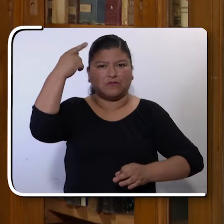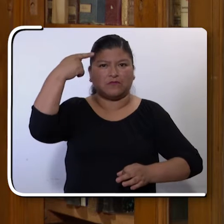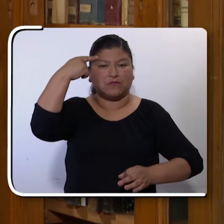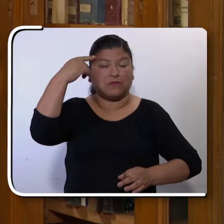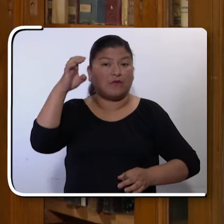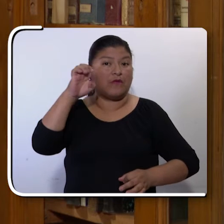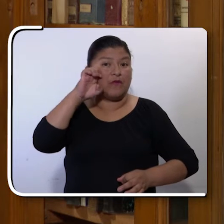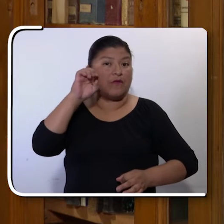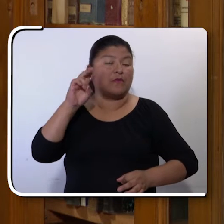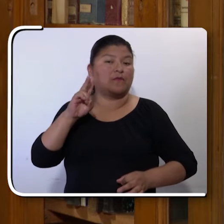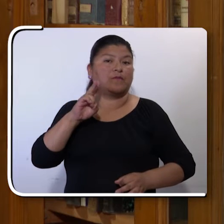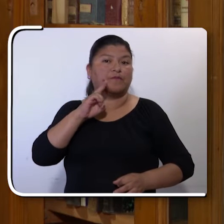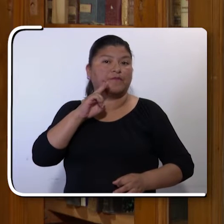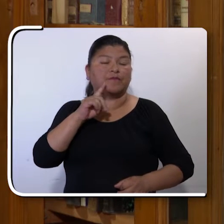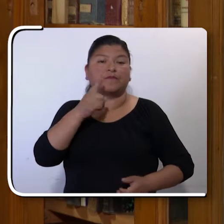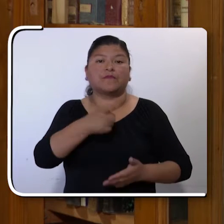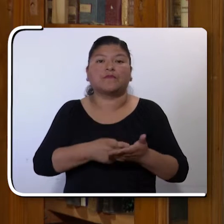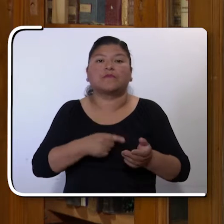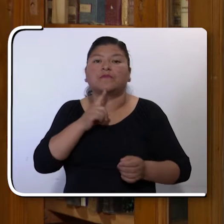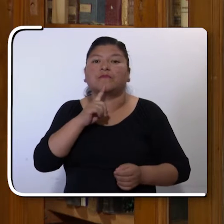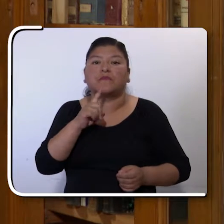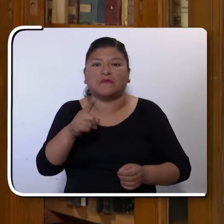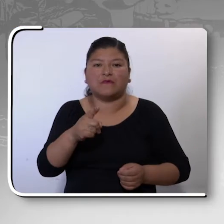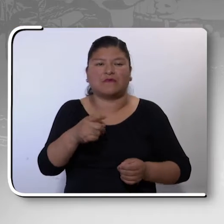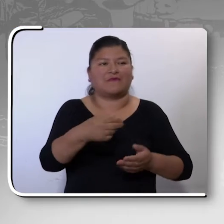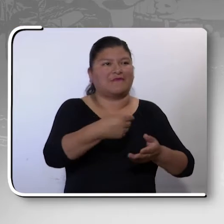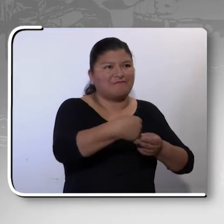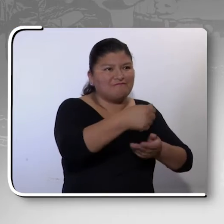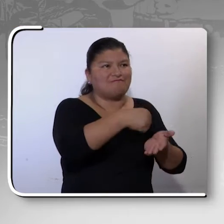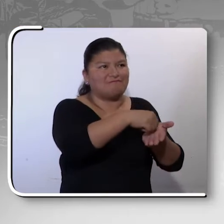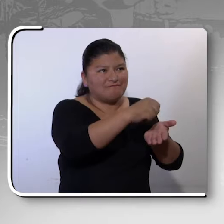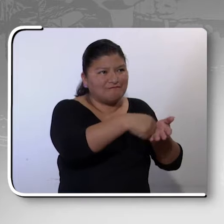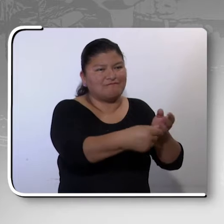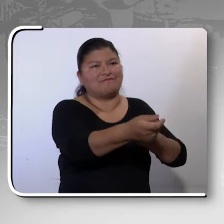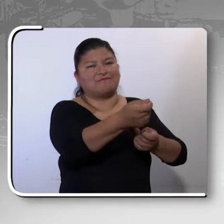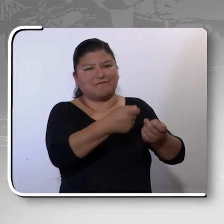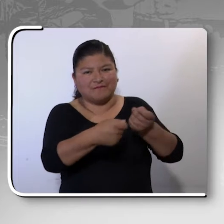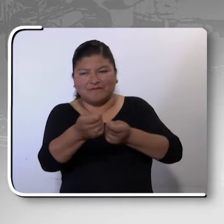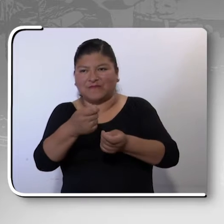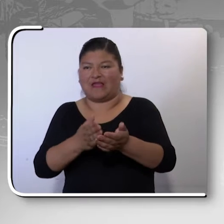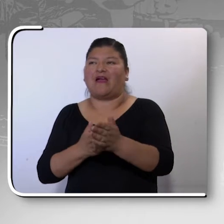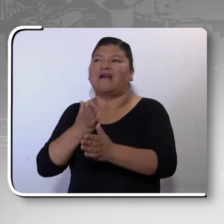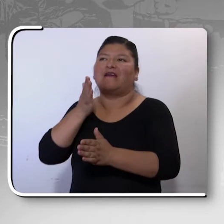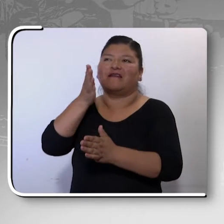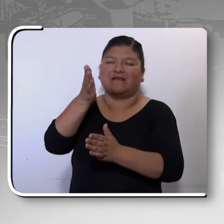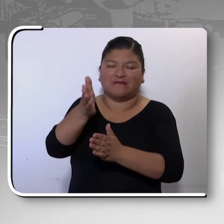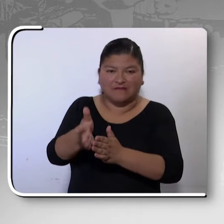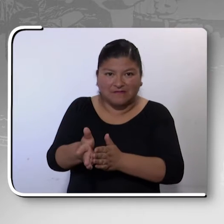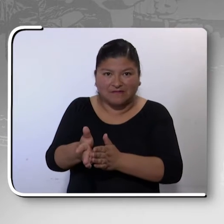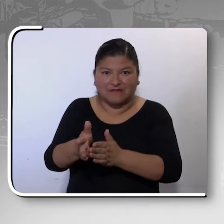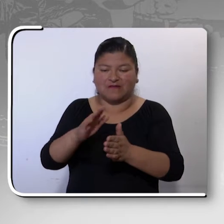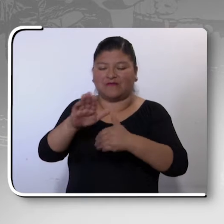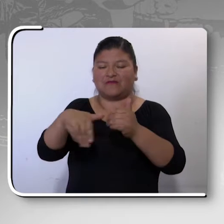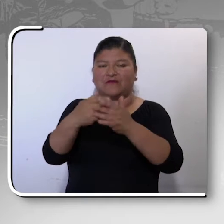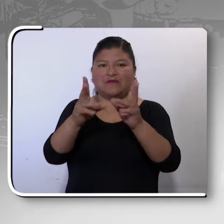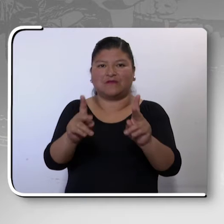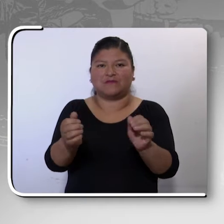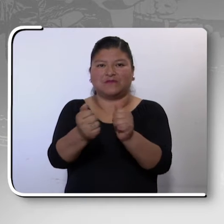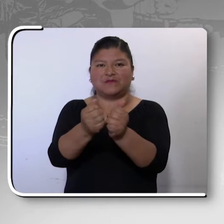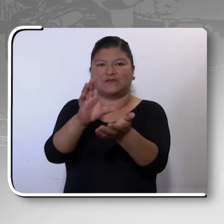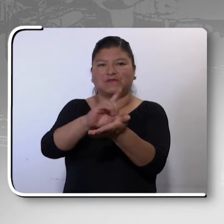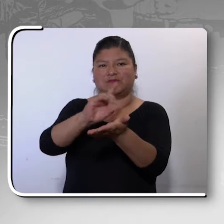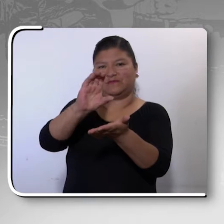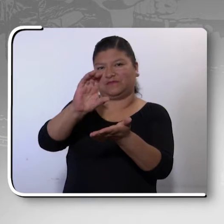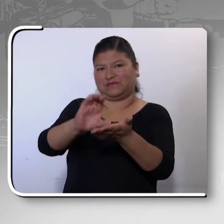del gobierno de nuestro hermano Evo Morales Ayma, es que ese dinero, en vez de ir a los partidos políticos, se destine exactamente a lo que son las